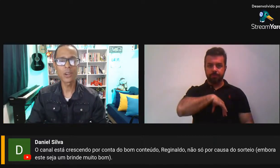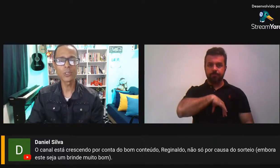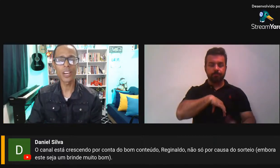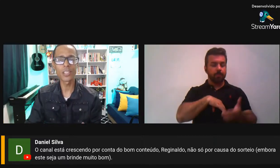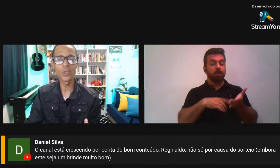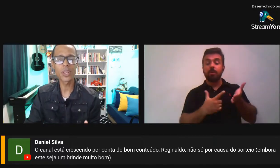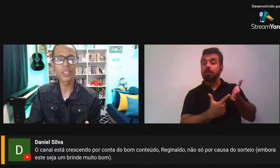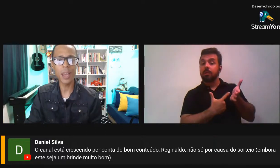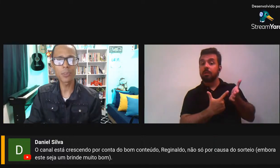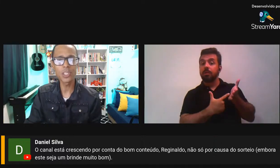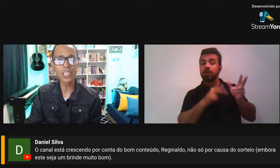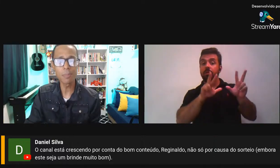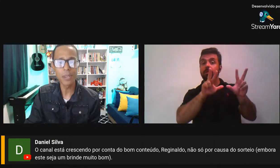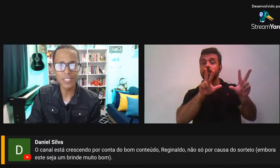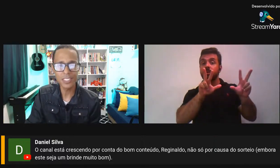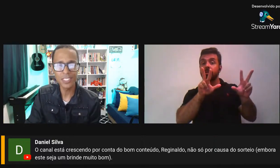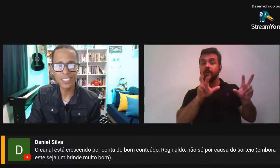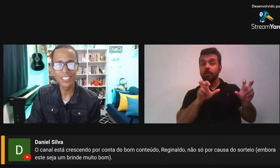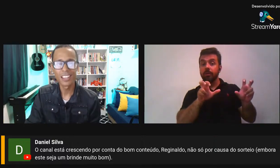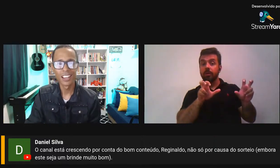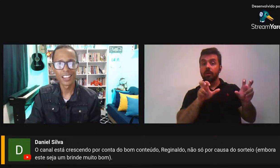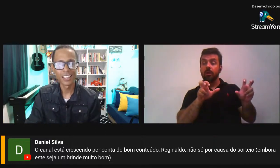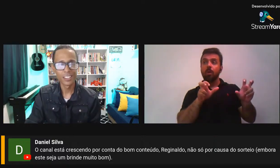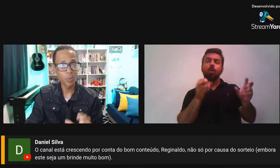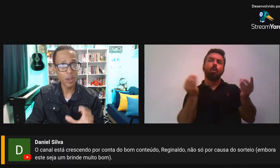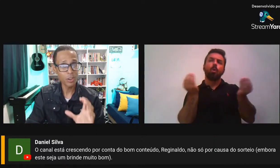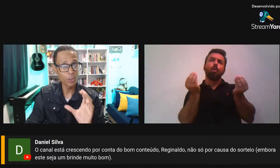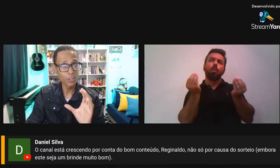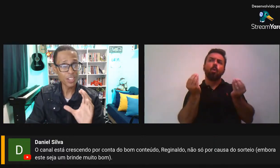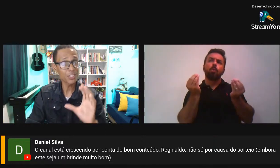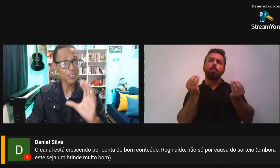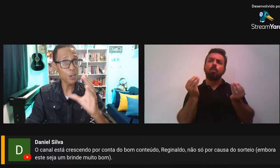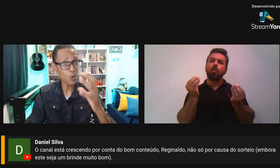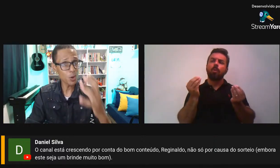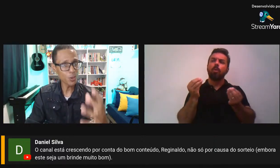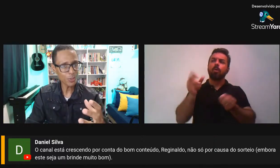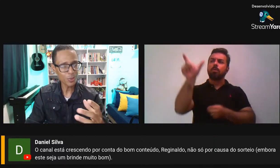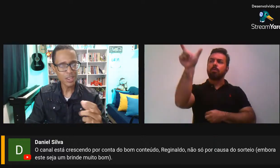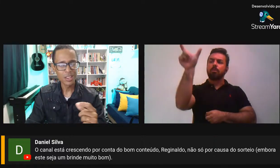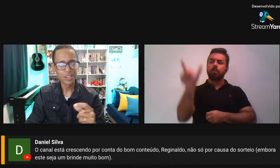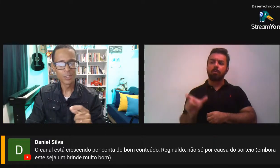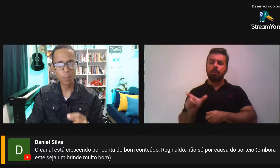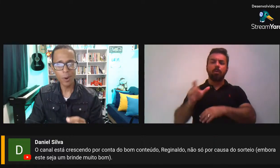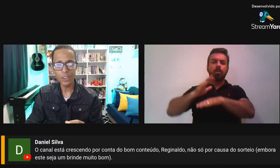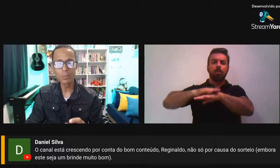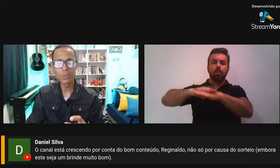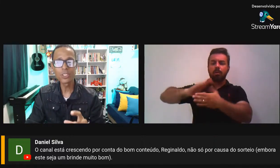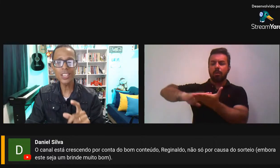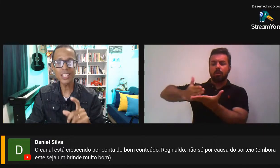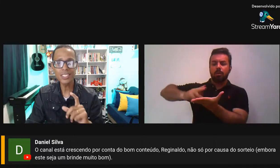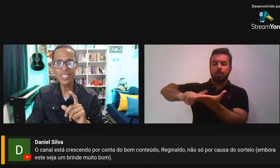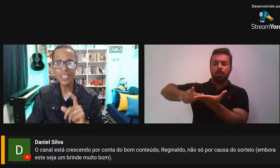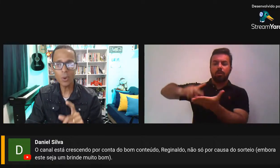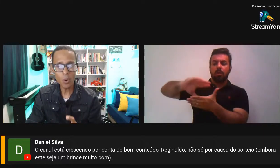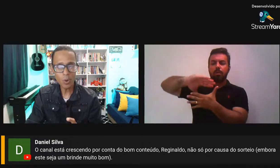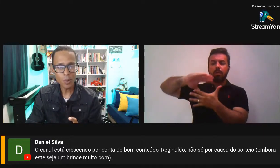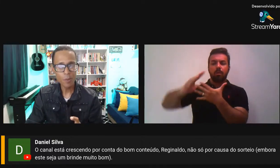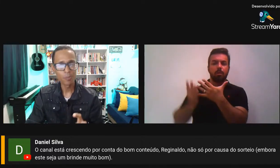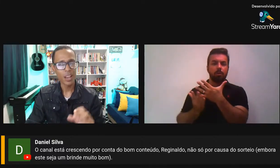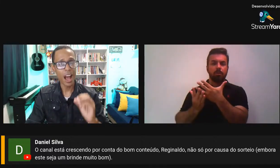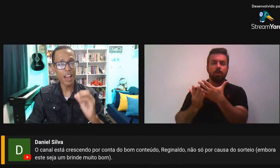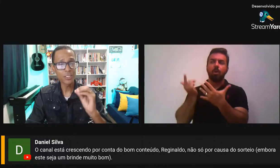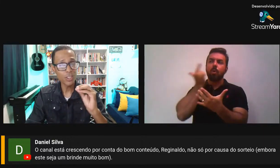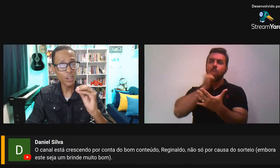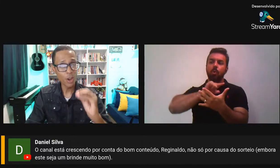Formação do Tradutor em TEP de Libras. Espero que vocês estejam conosco no próximo dia 5,